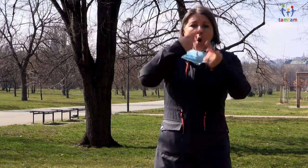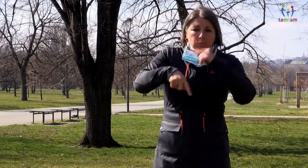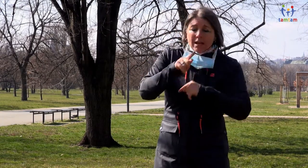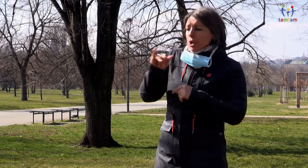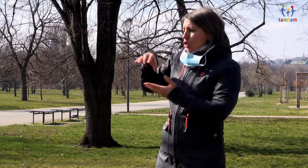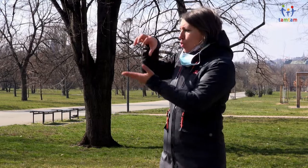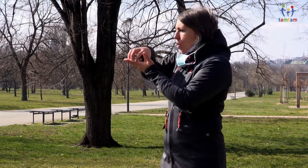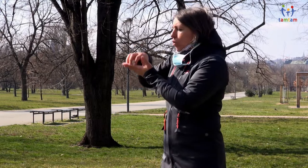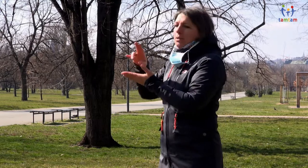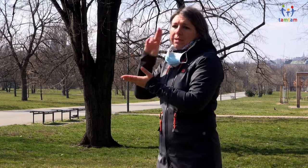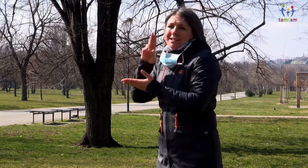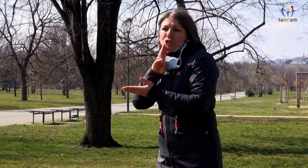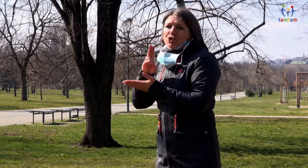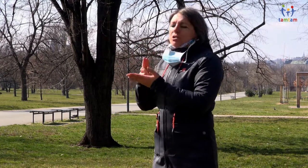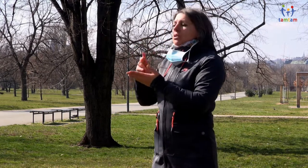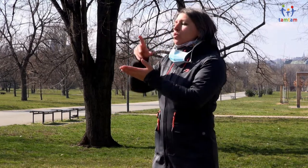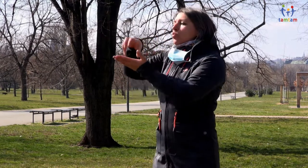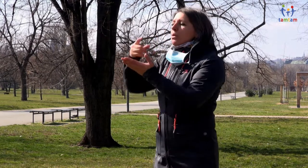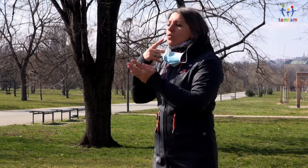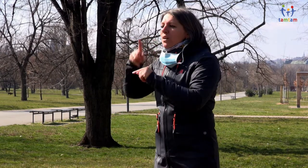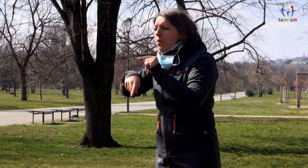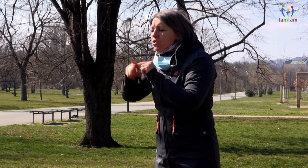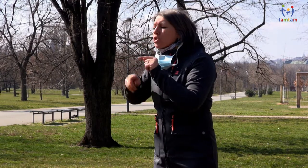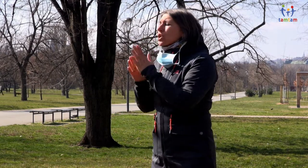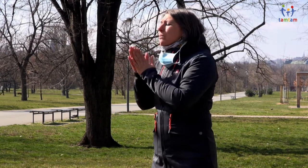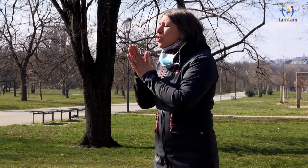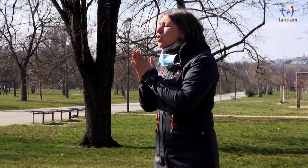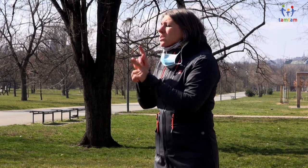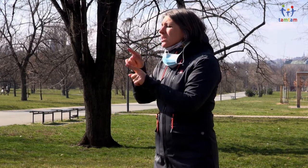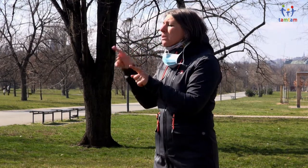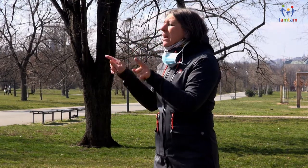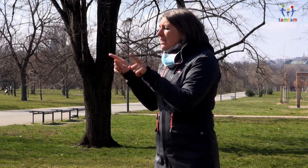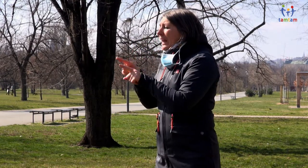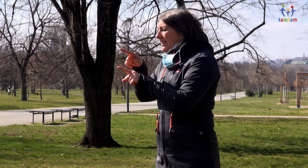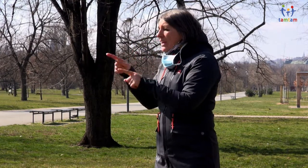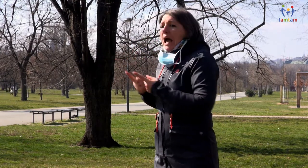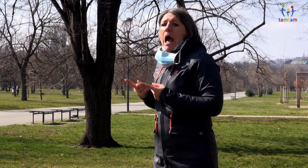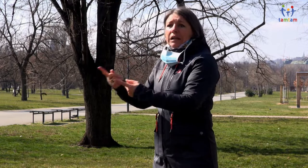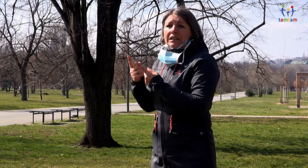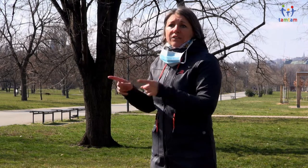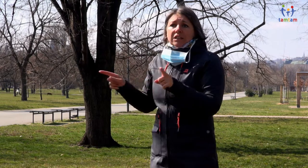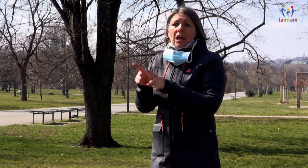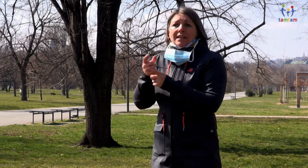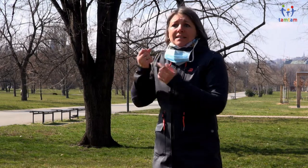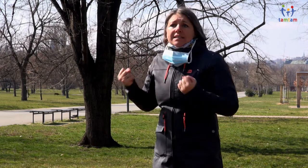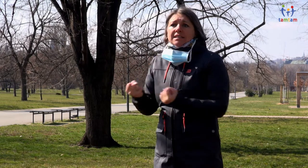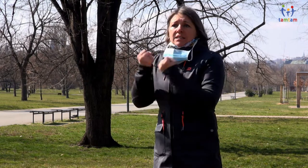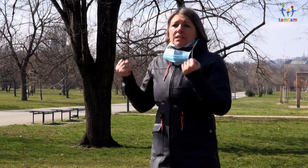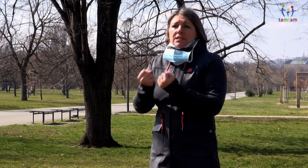nějaká specifika, aby o těchto specifikách informovali a aby měli i